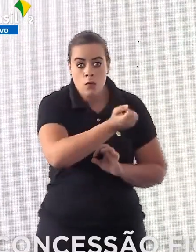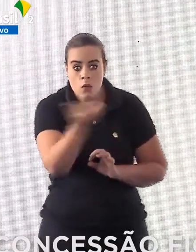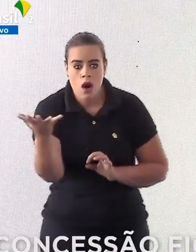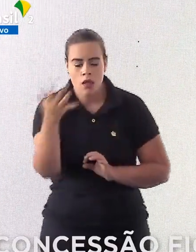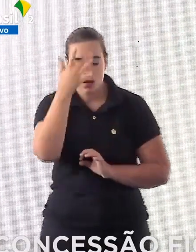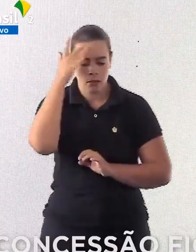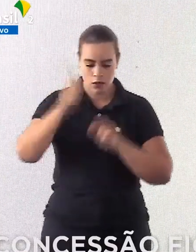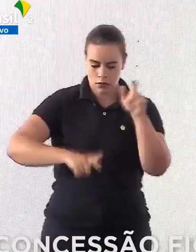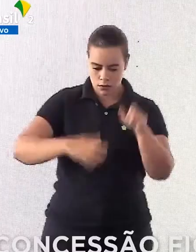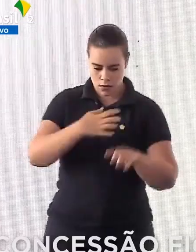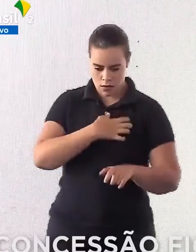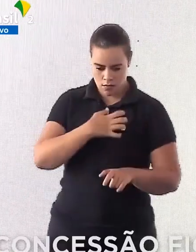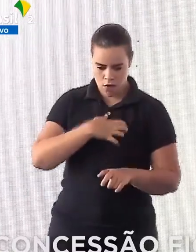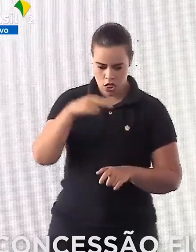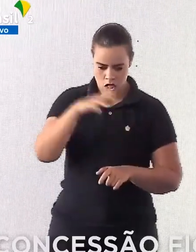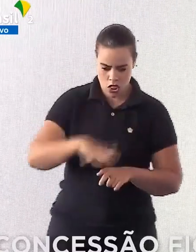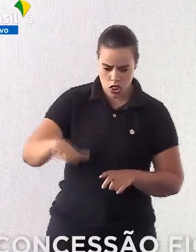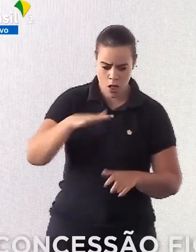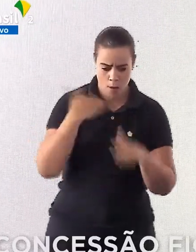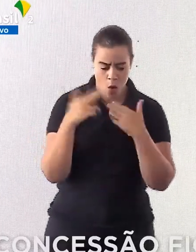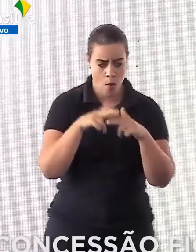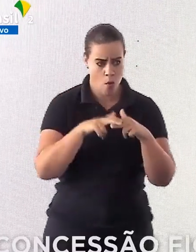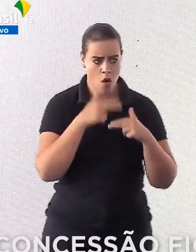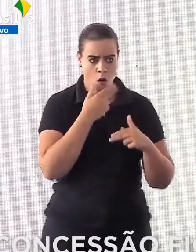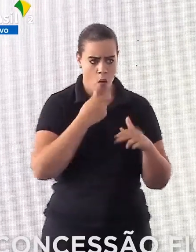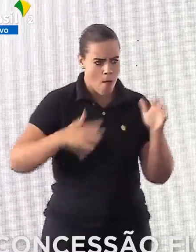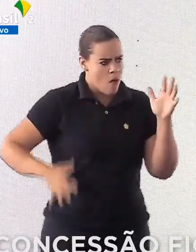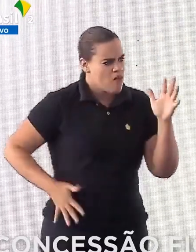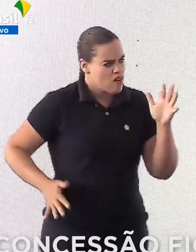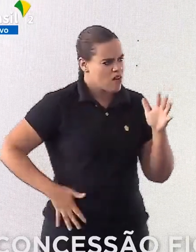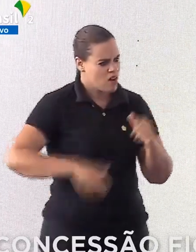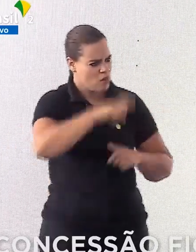nordestinos morreram por causa de um vagabundo canalha desse?